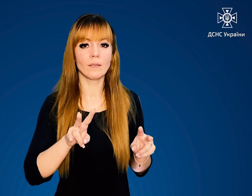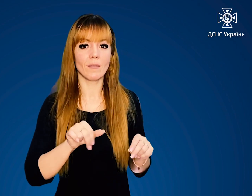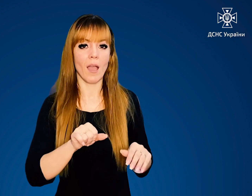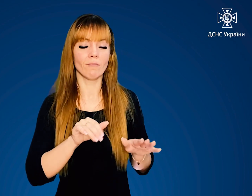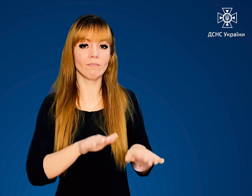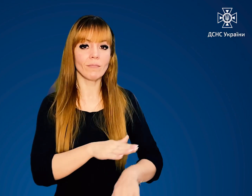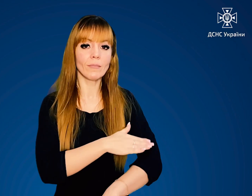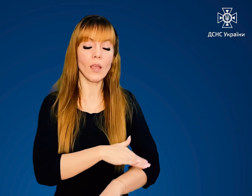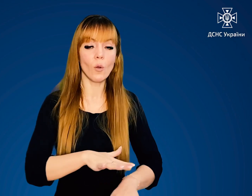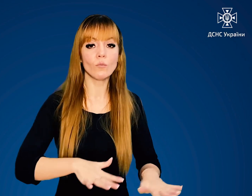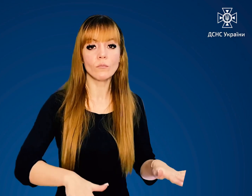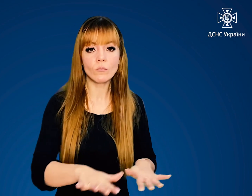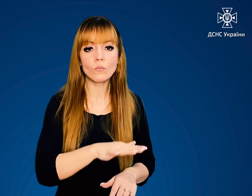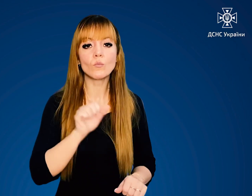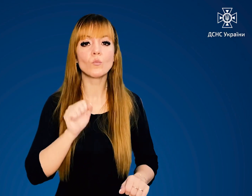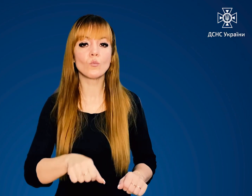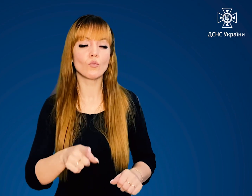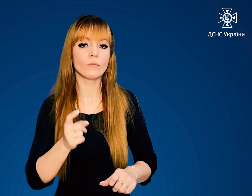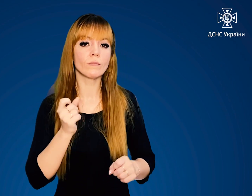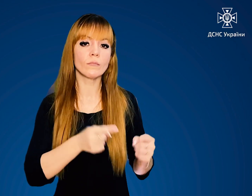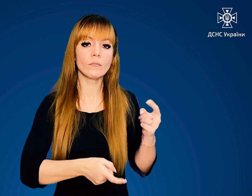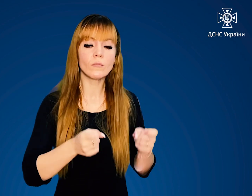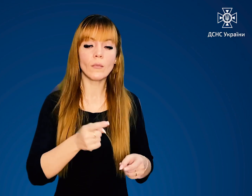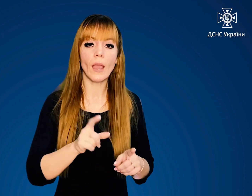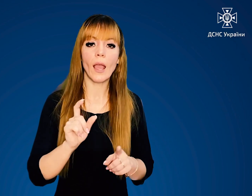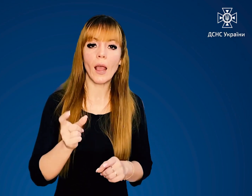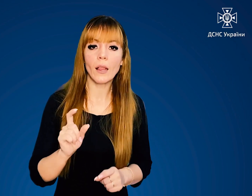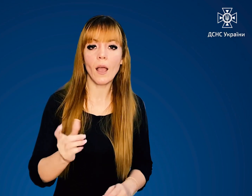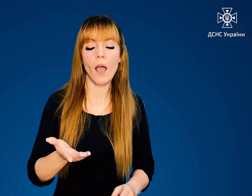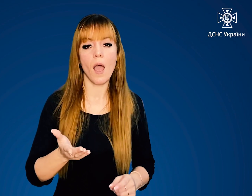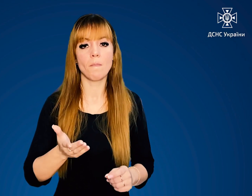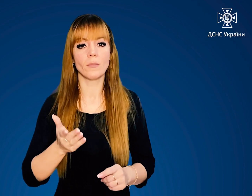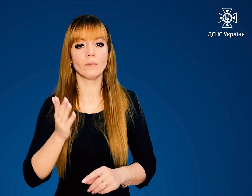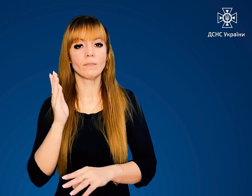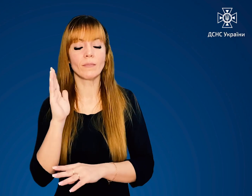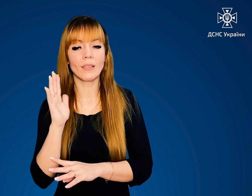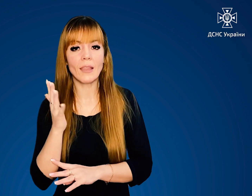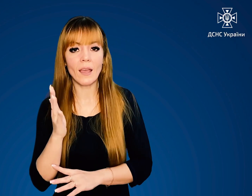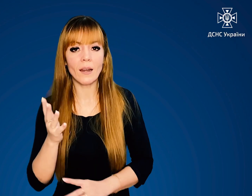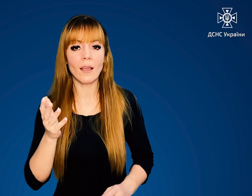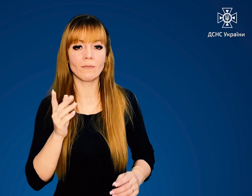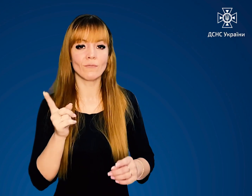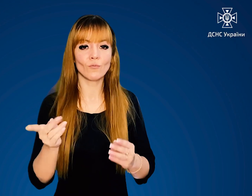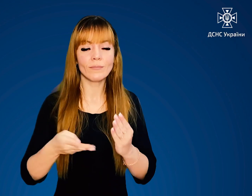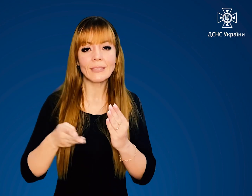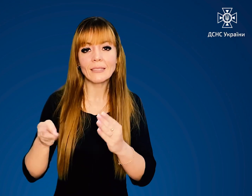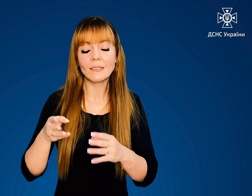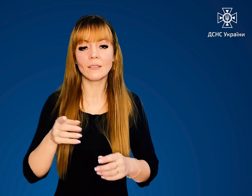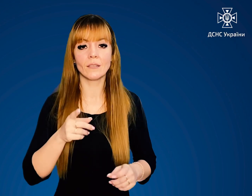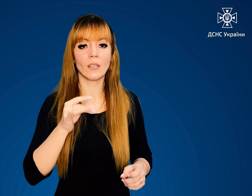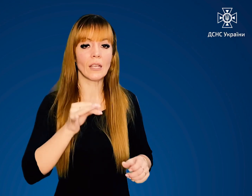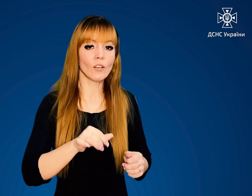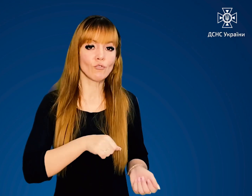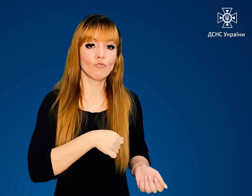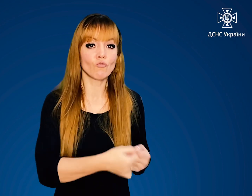низових пожеж можна, забиваючи полум'я гілками листяних порід дерев, заливаючи водою,